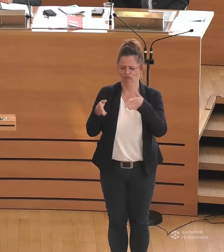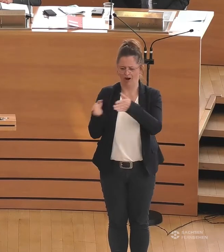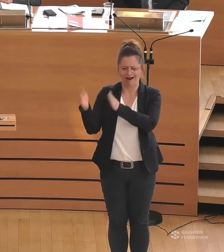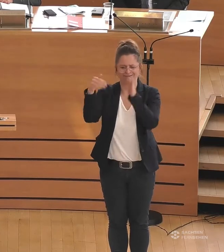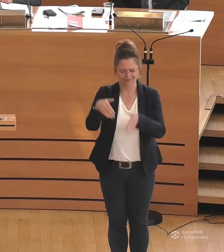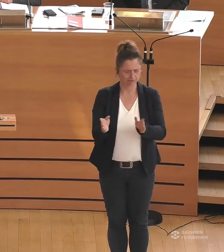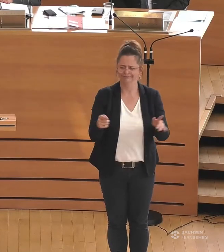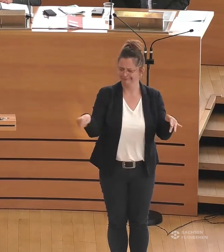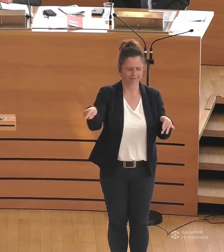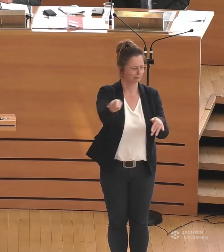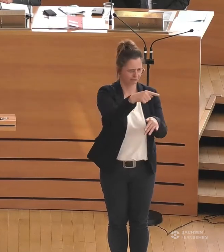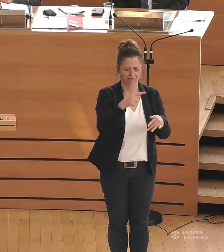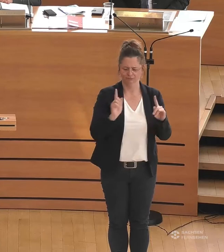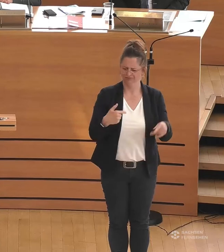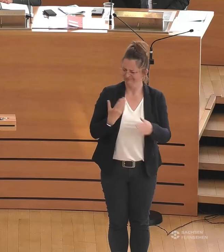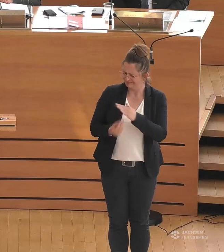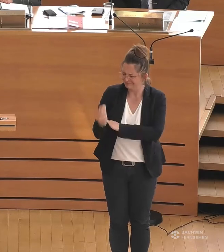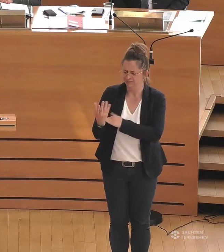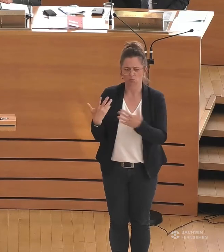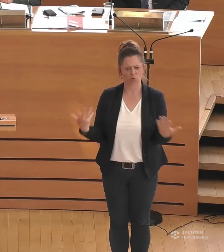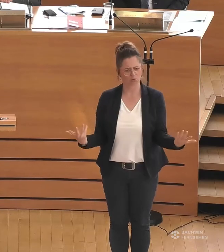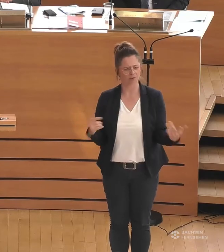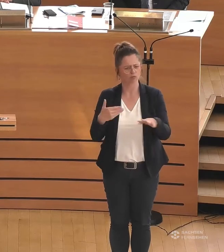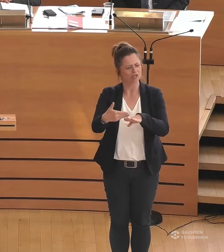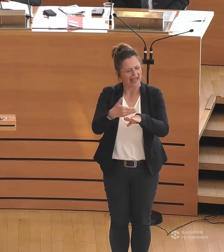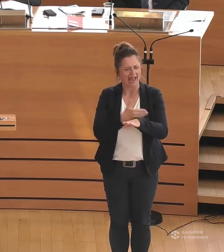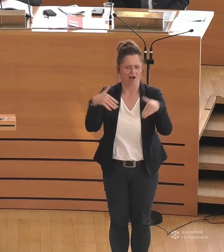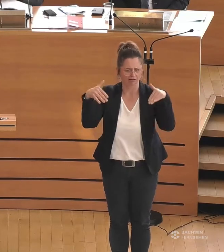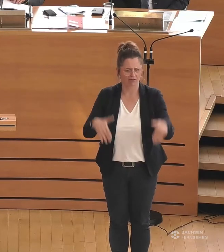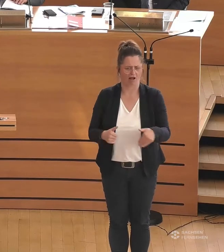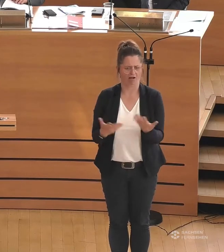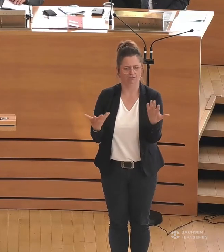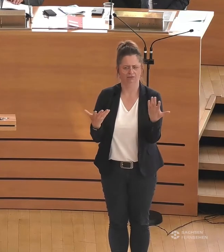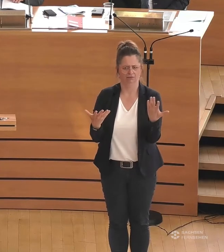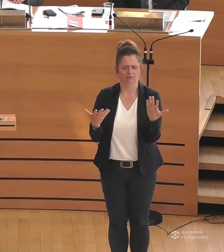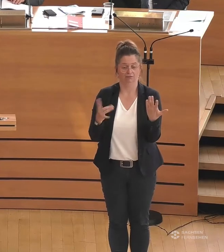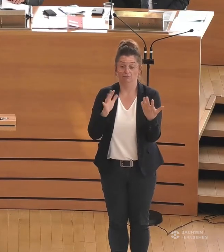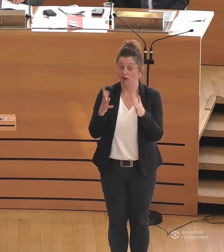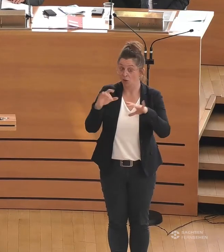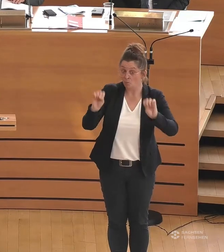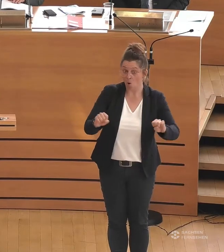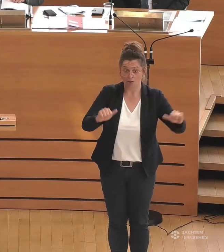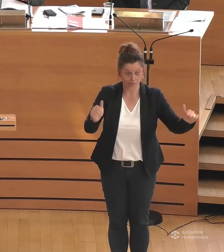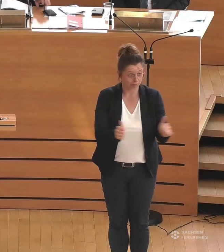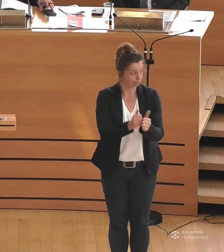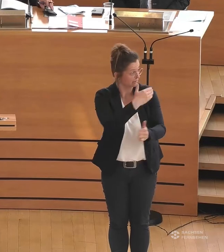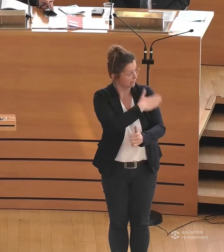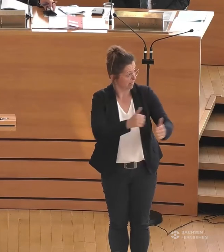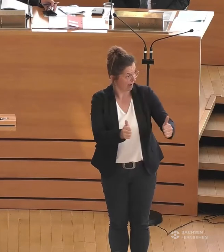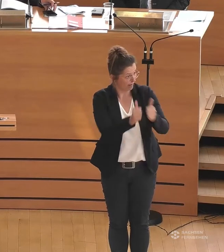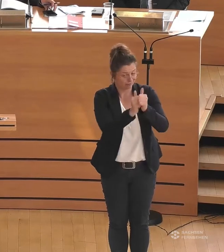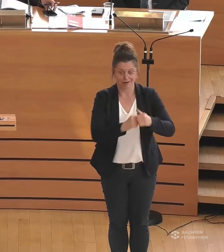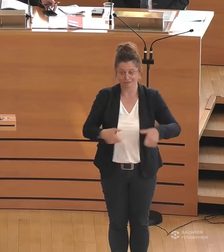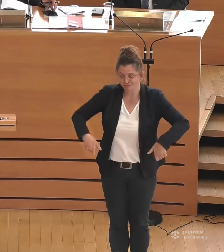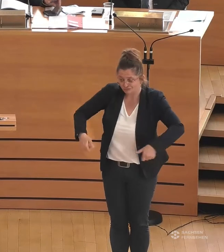um die Ecke Straße wieder hochnehmen muss. Wahrscheinlich muss man früher kommen als die anderen. Wahrscheinlich braucht man noch jemanden, der einen schiebt, weil der